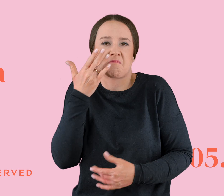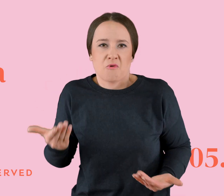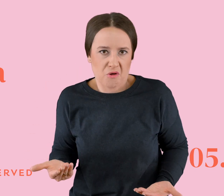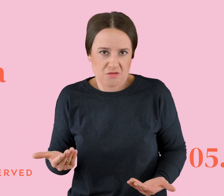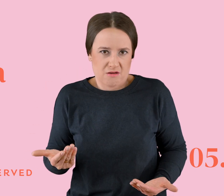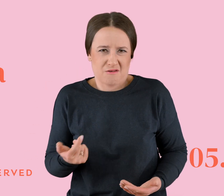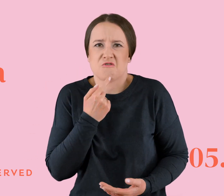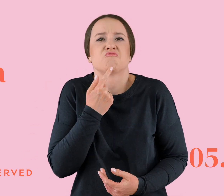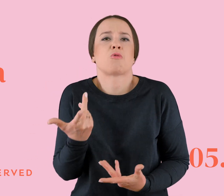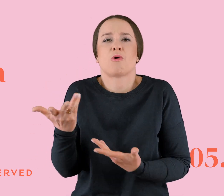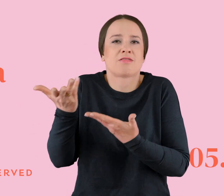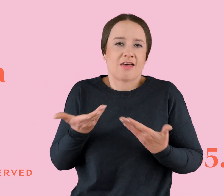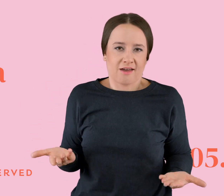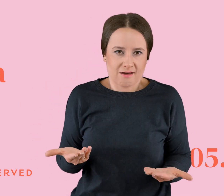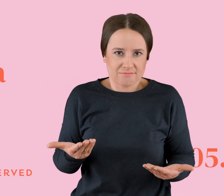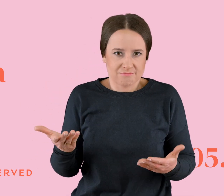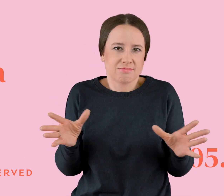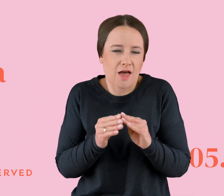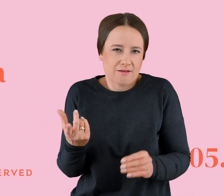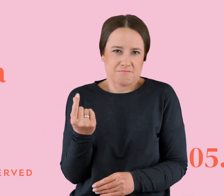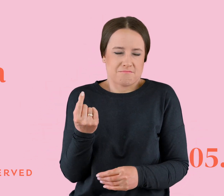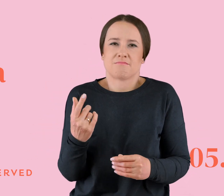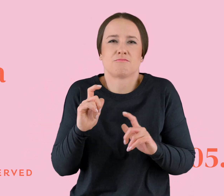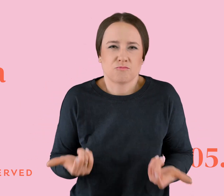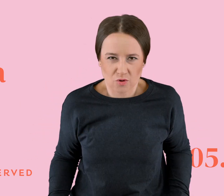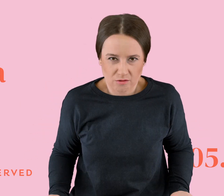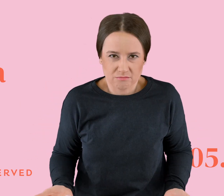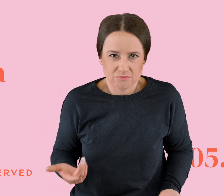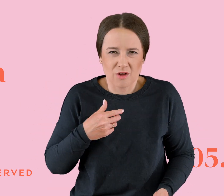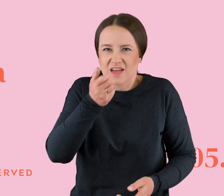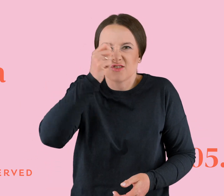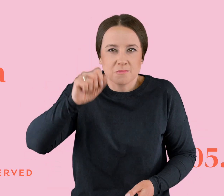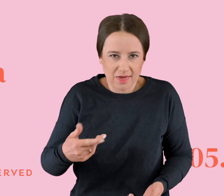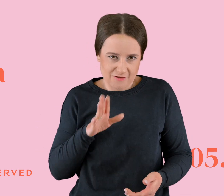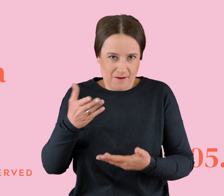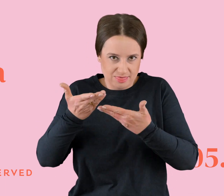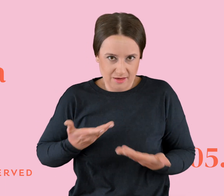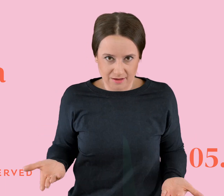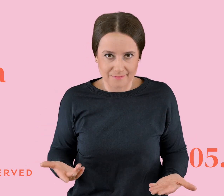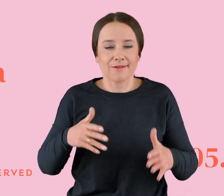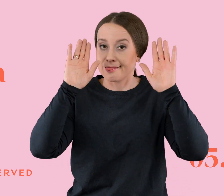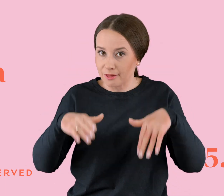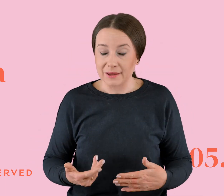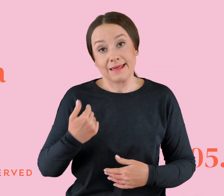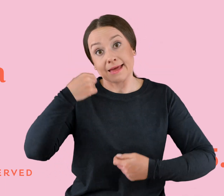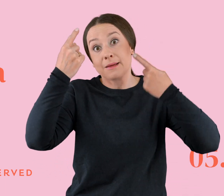ogóle wnosi do naszej relacji? Do jakichś w ogóle garby, czy jakiejś śmieci? No ale dobra. Ja sobie myślałam oczywiście,